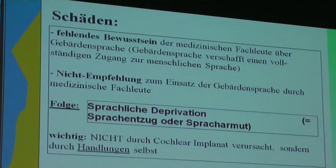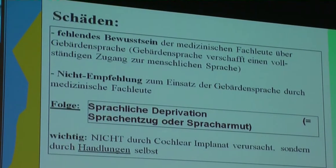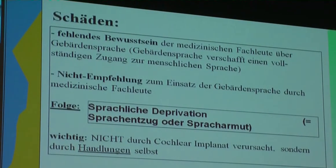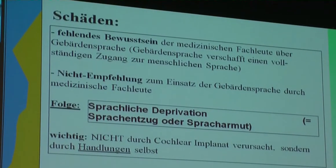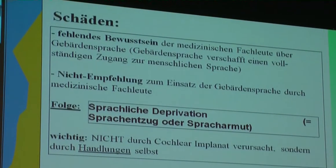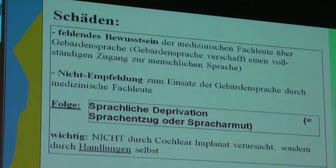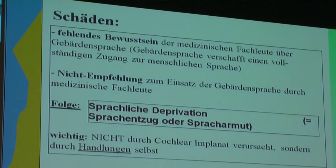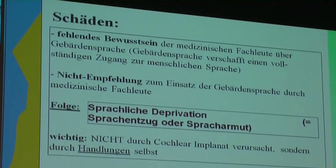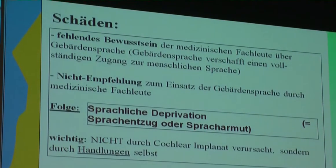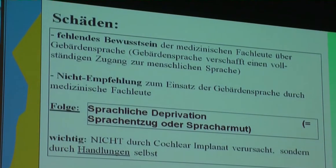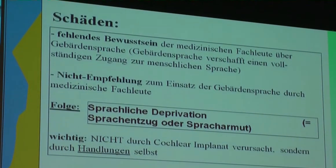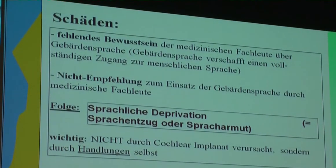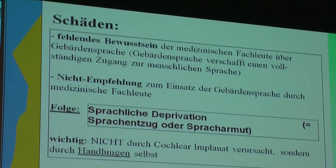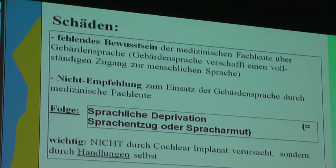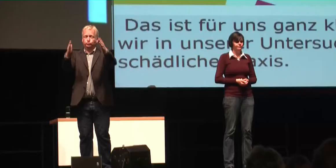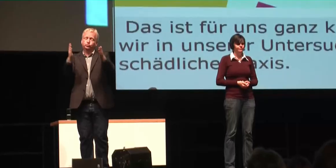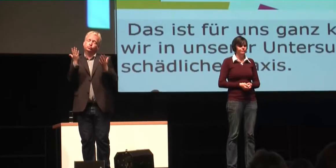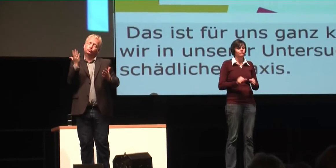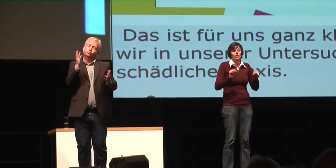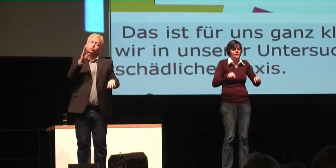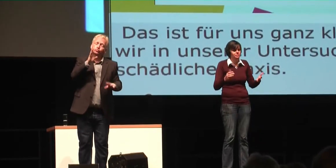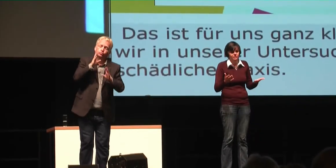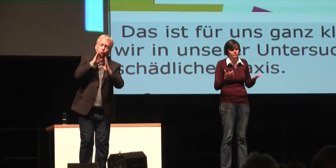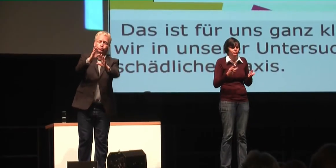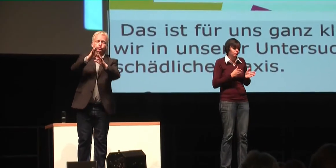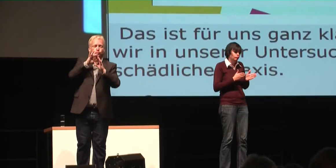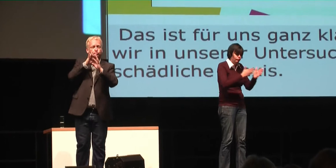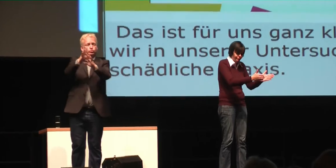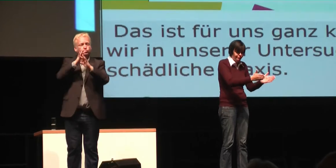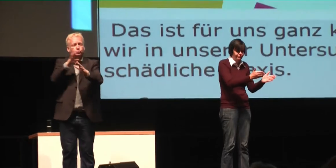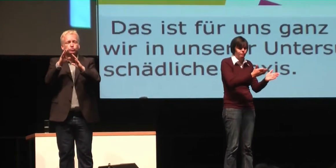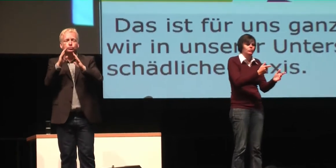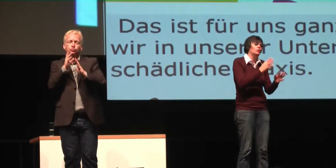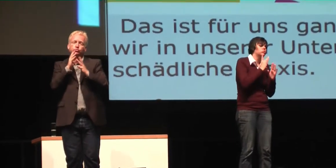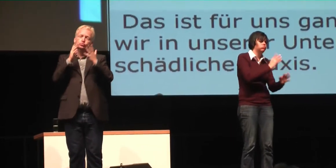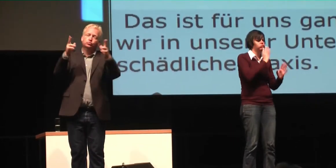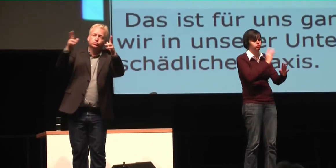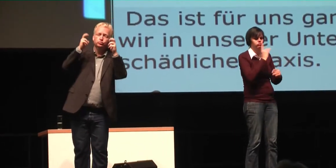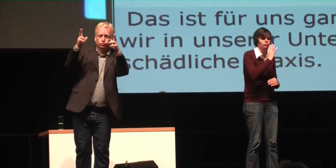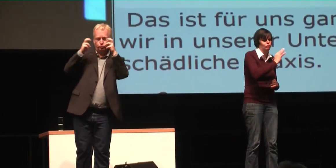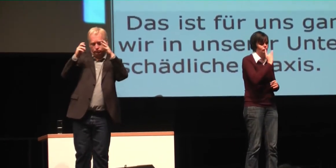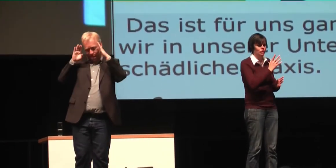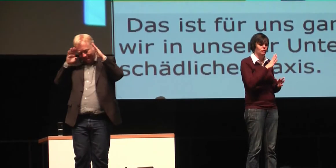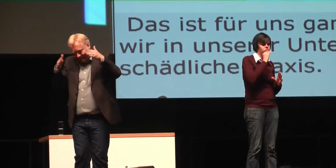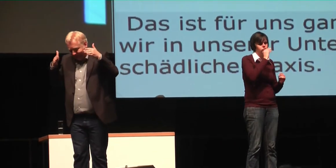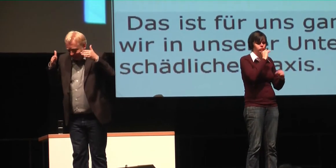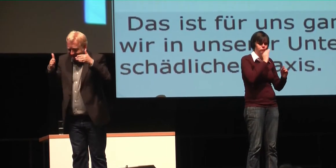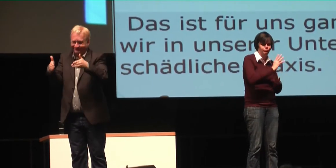dennoch gebärdensprachlich zu benutzen, bedeutet, dass man den Eltern, den betroffenen Eltern verschiedene Möglichkeiten